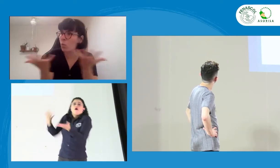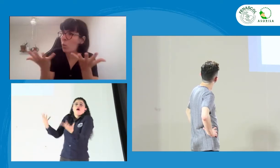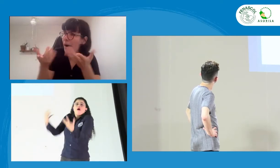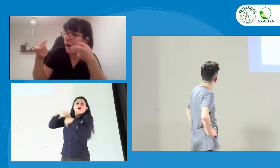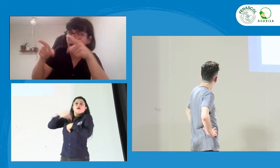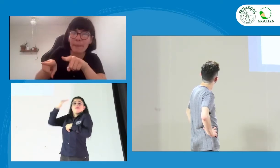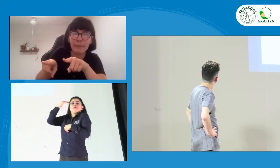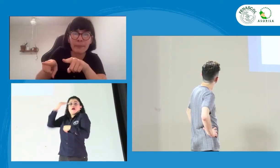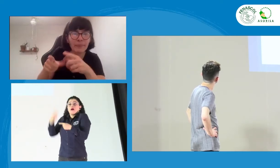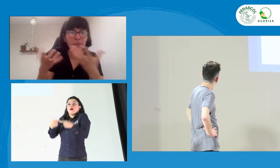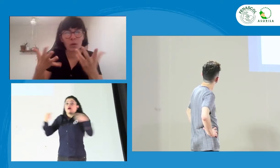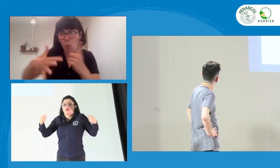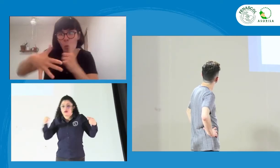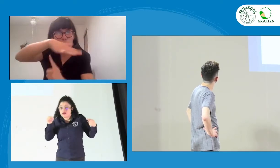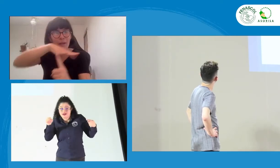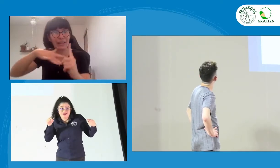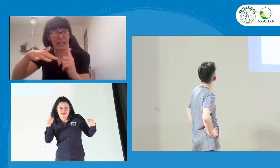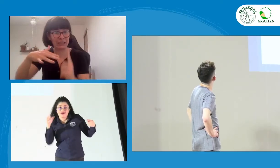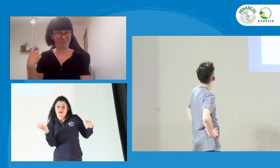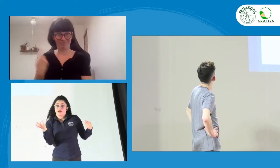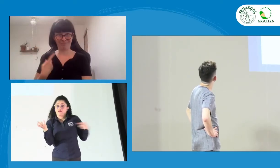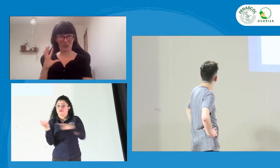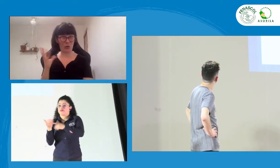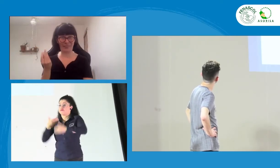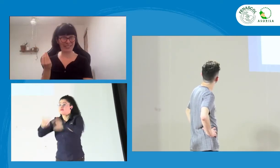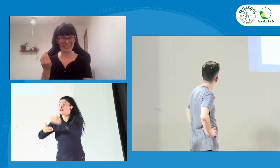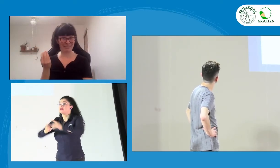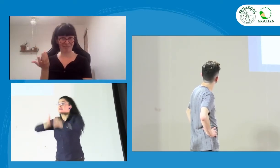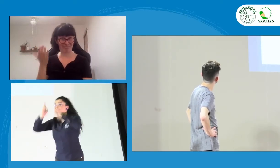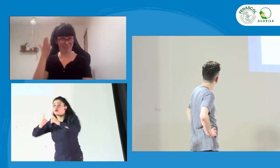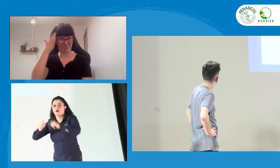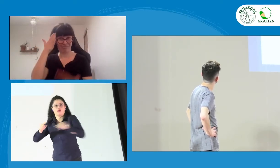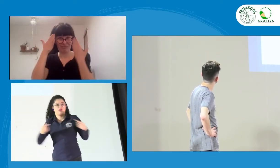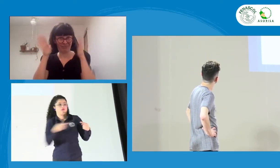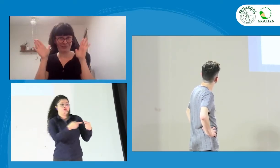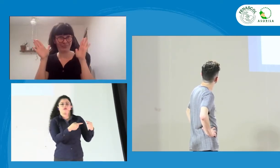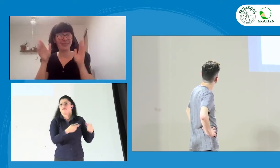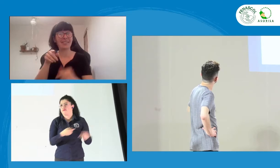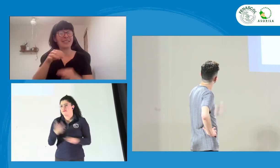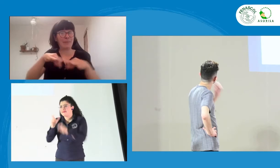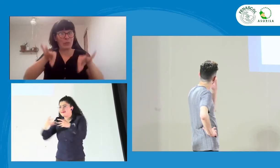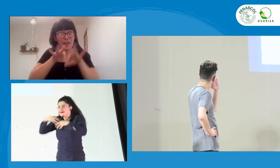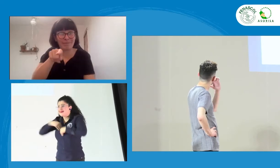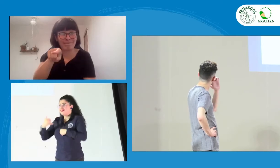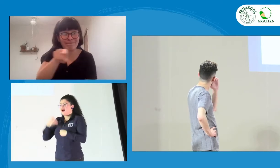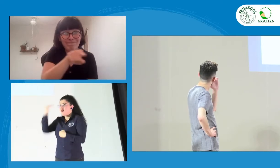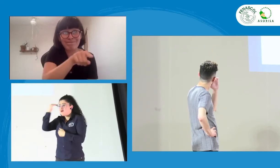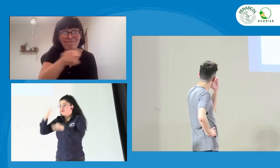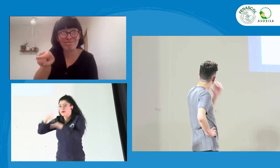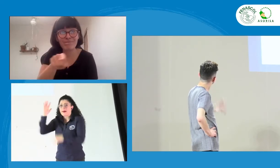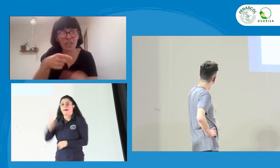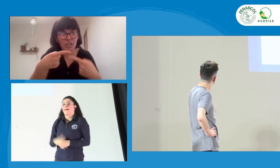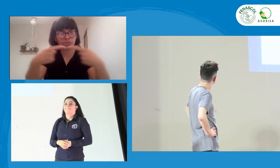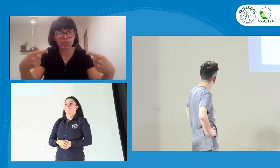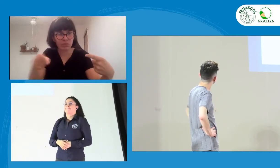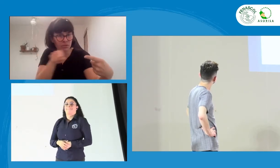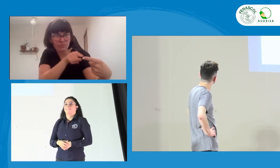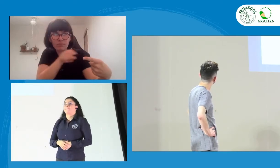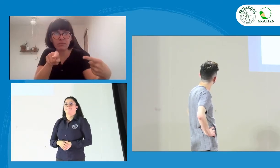mucha información o muchas preguntas. Y hay un contexto, ¿no? Que los jóvenes quizás no lo conocen por